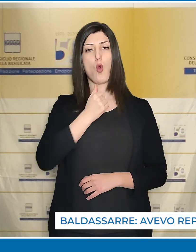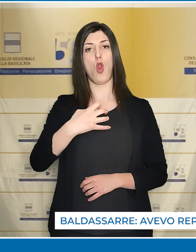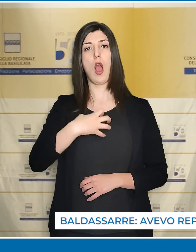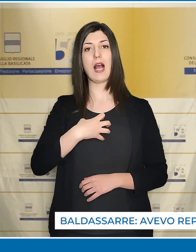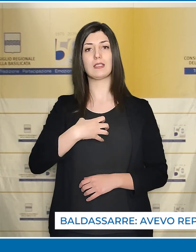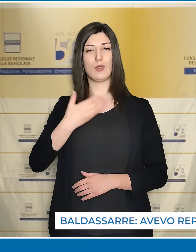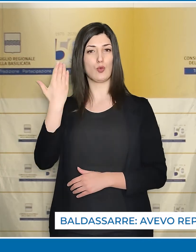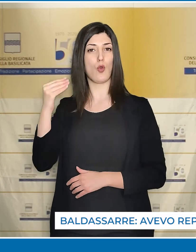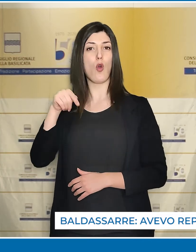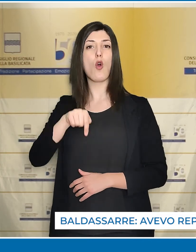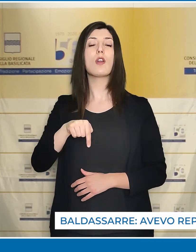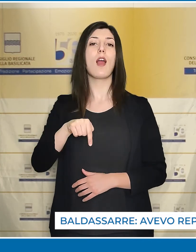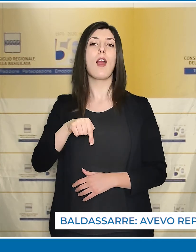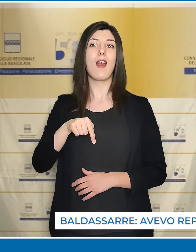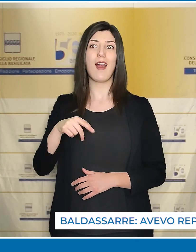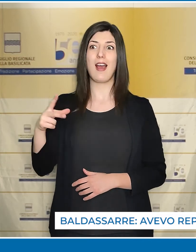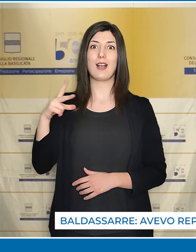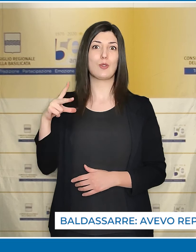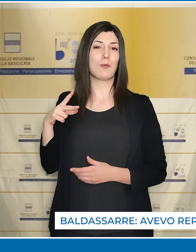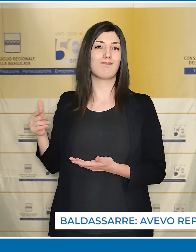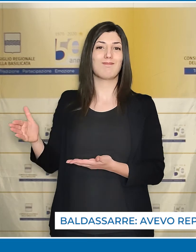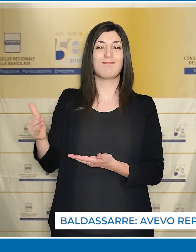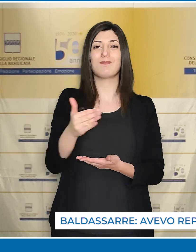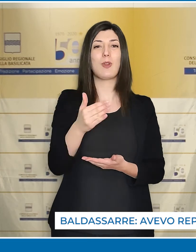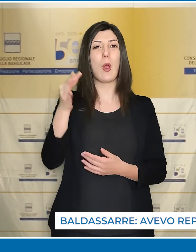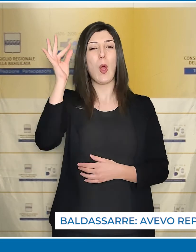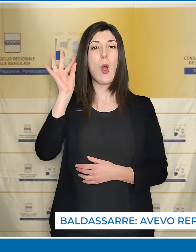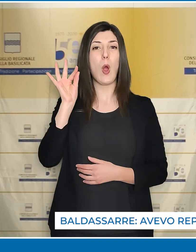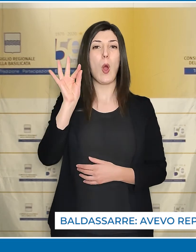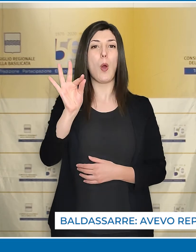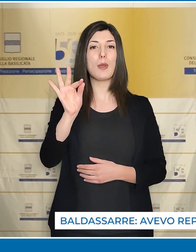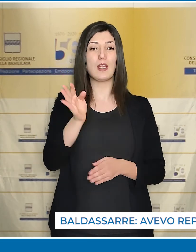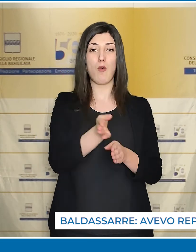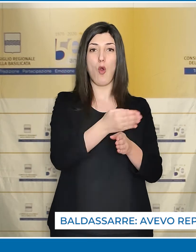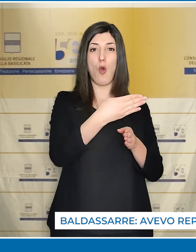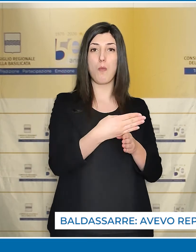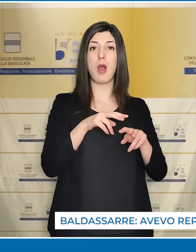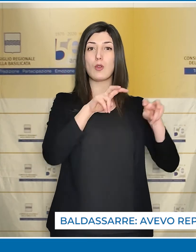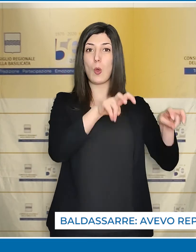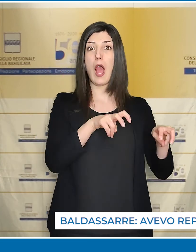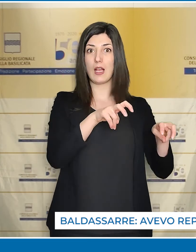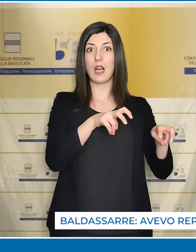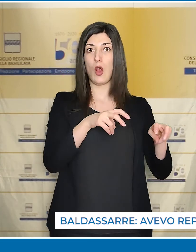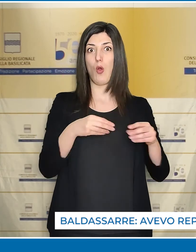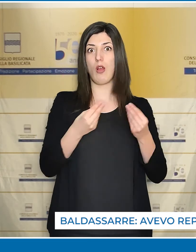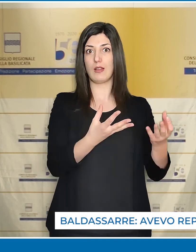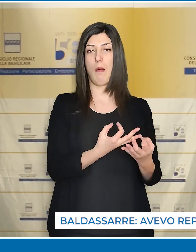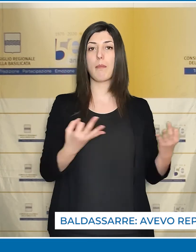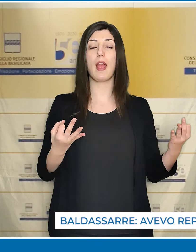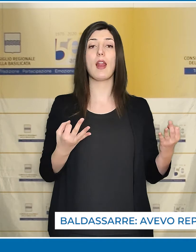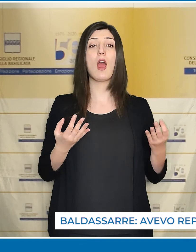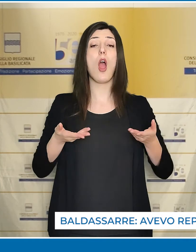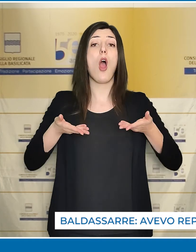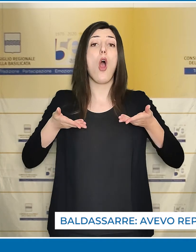preziose risorse per dare sostegno all'intero comparto agricolo. Se oggi,